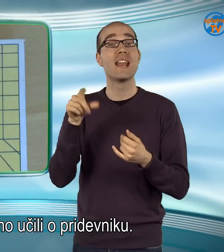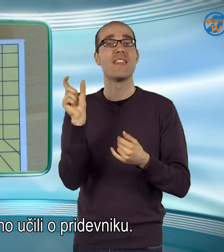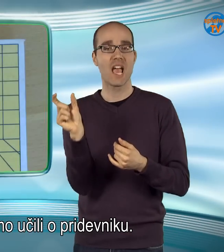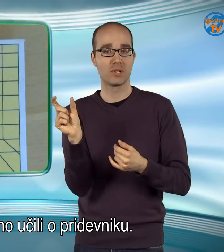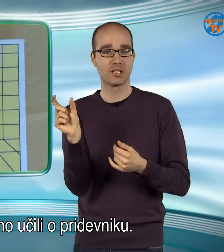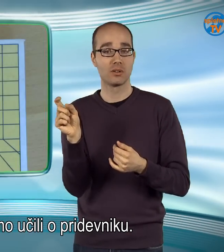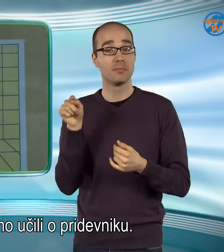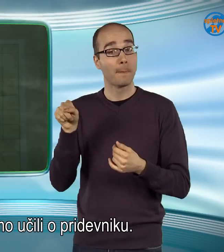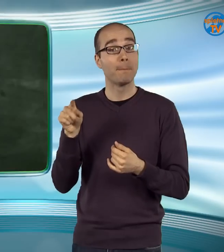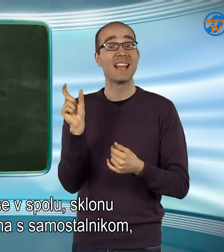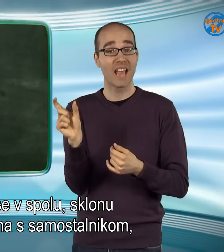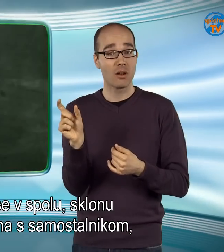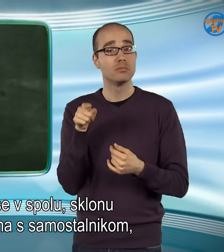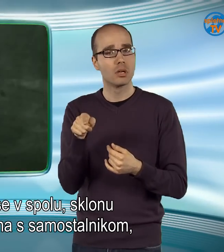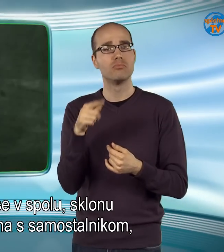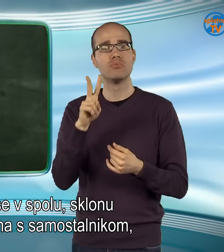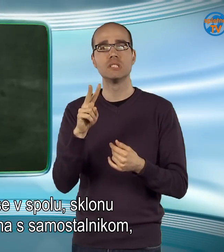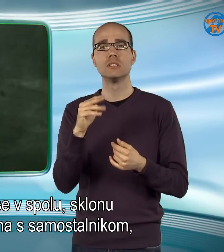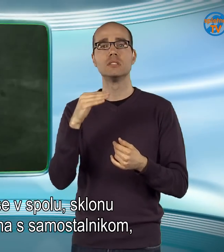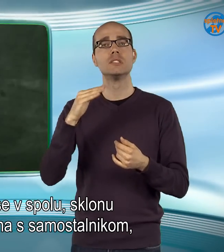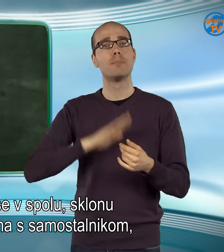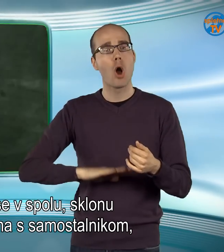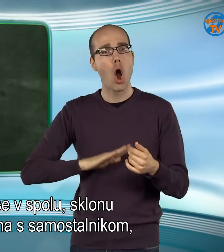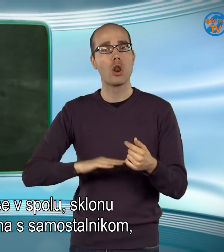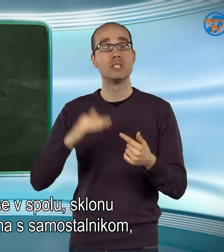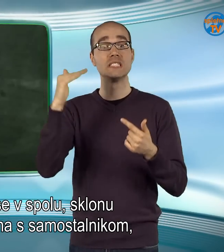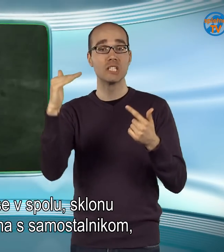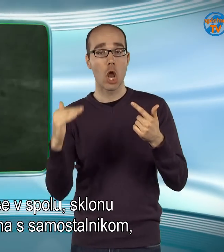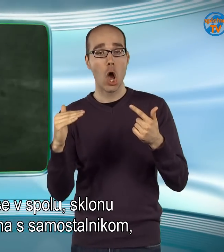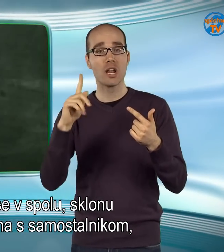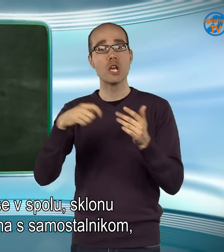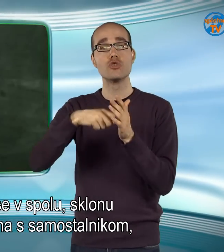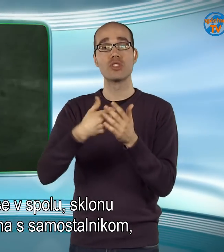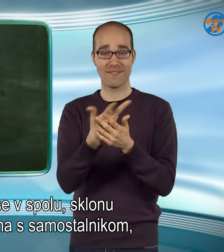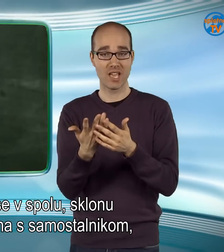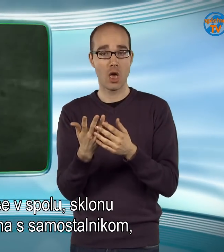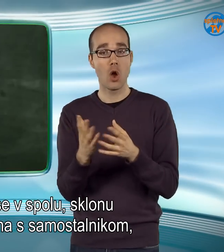DRAGI GLEDAVCI IN GLEDAVKE